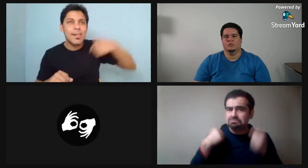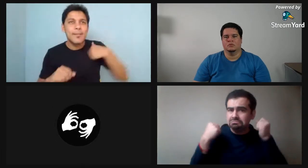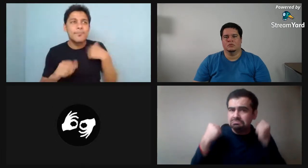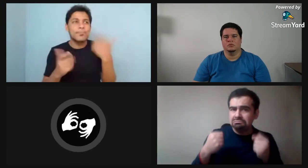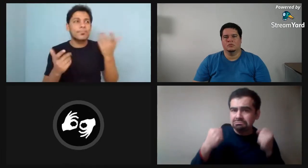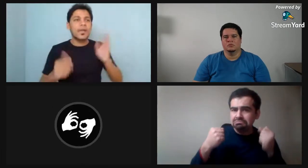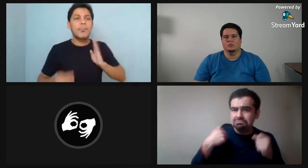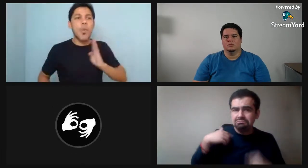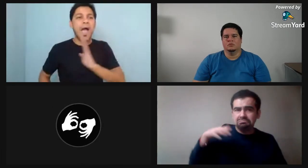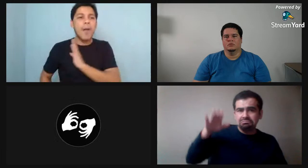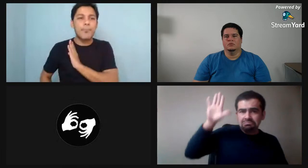yo me di cuenta de esto.